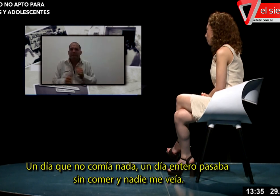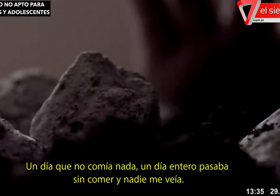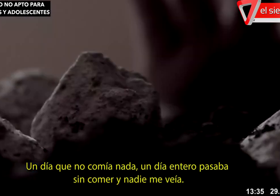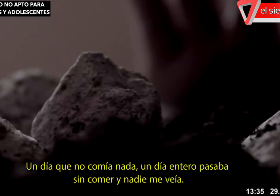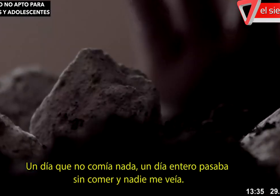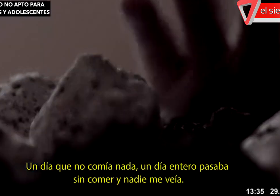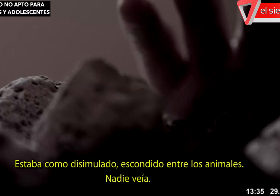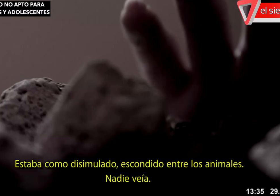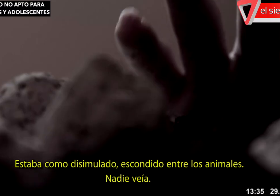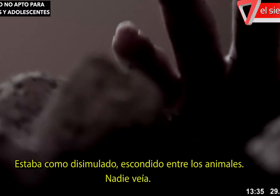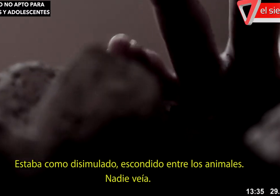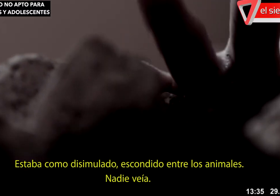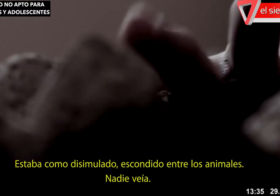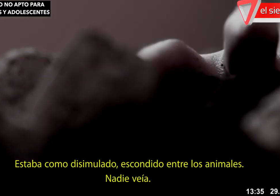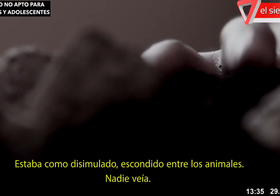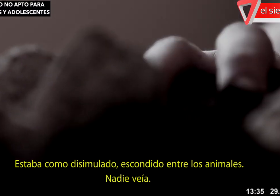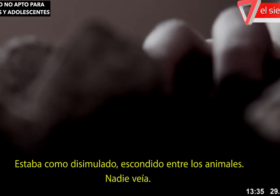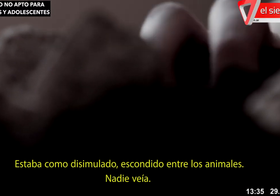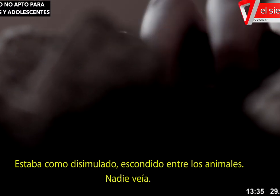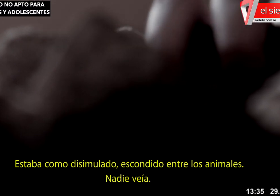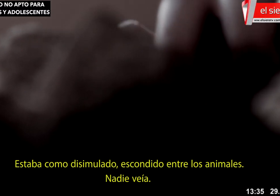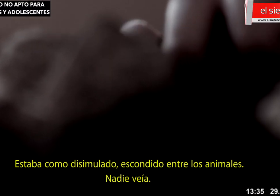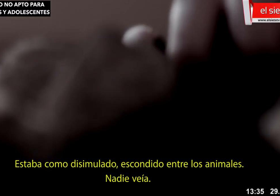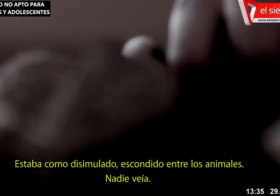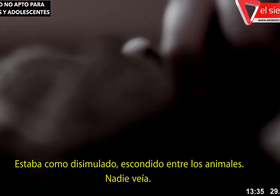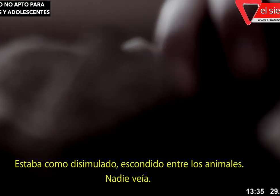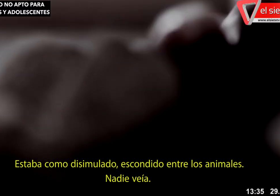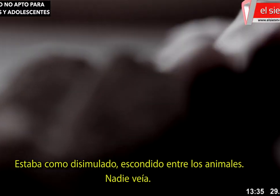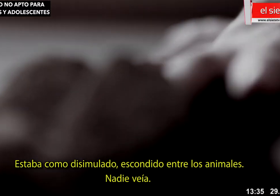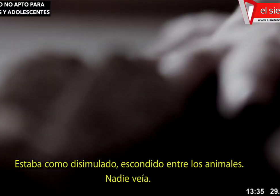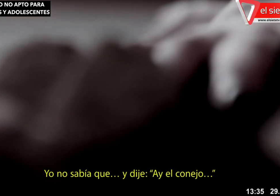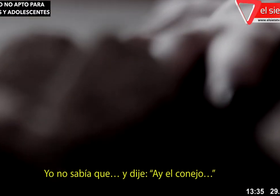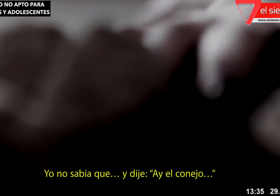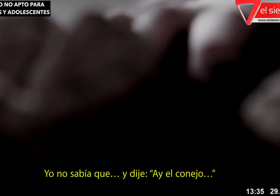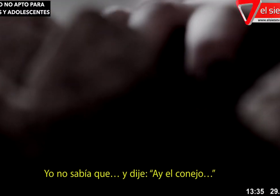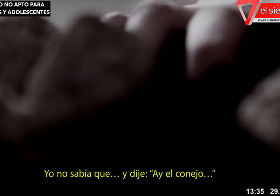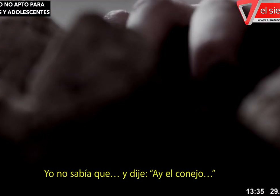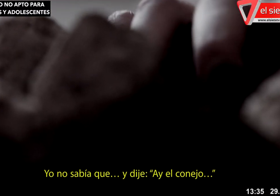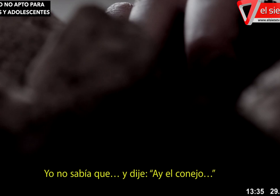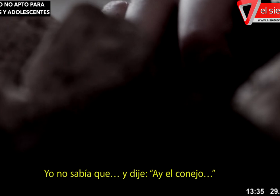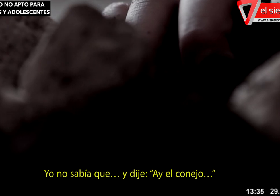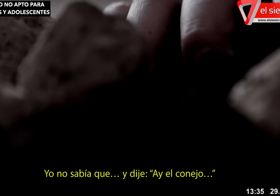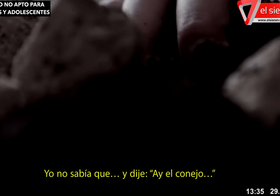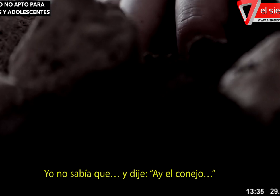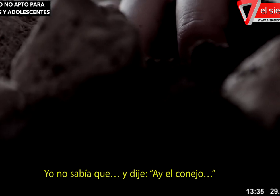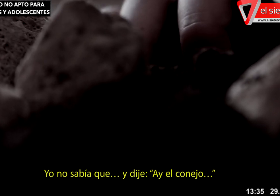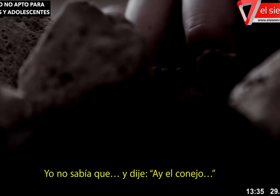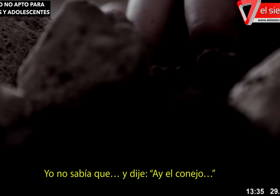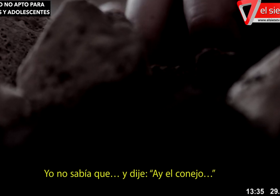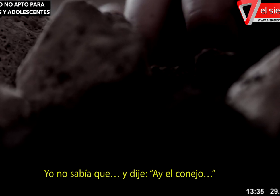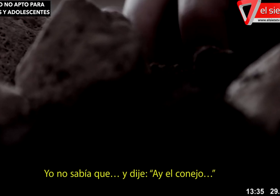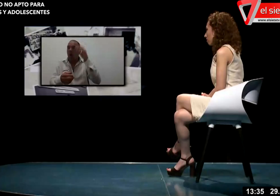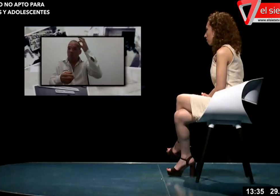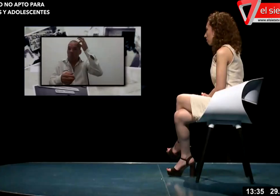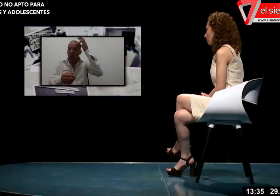Y nadie me veía. Estaba como disimulado, escondido entre los animales. Nadie veía. Yo no sabía. Yo no sabía qué. Dije, ¡ay,